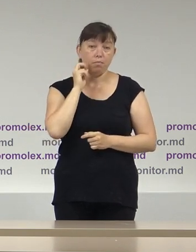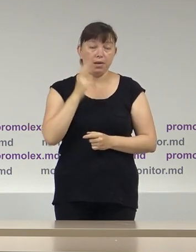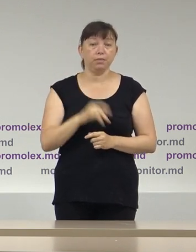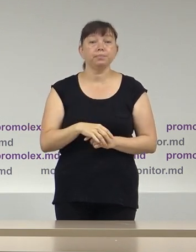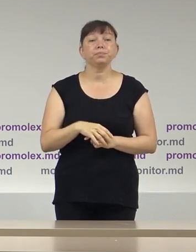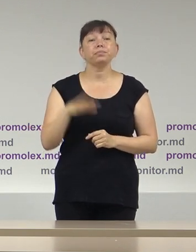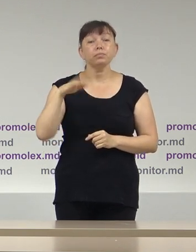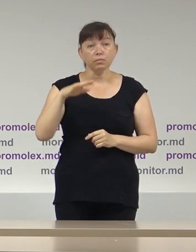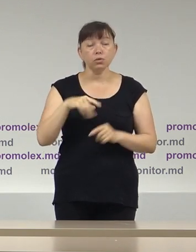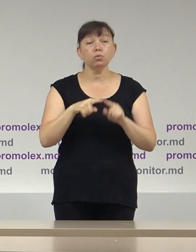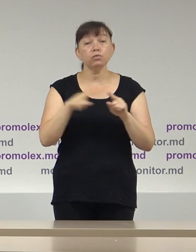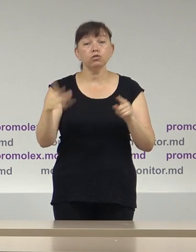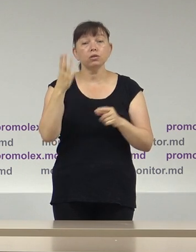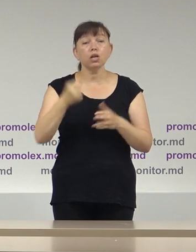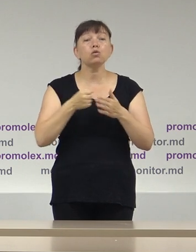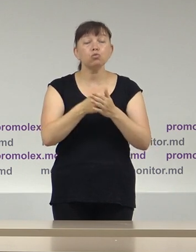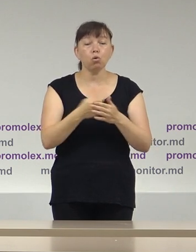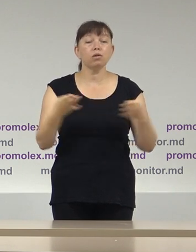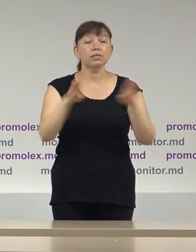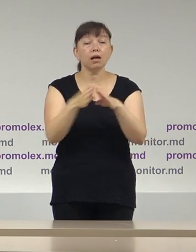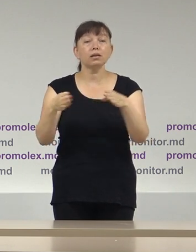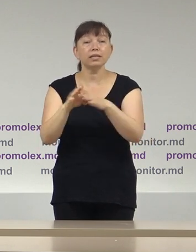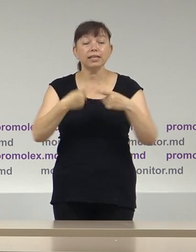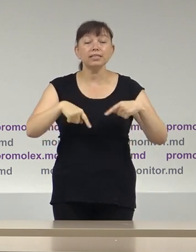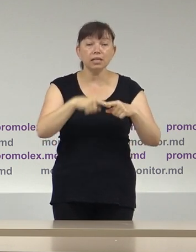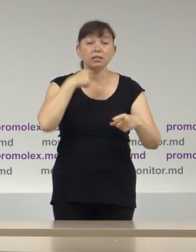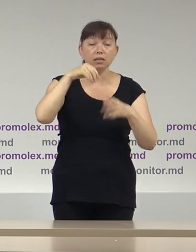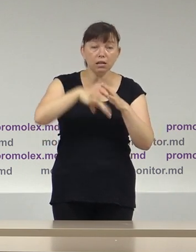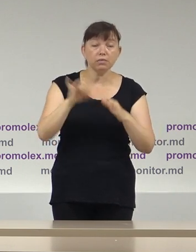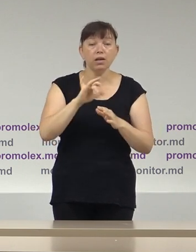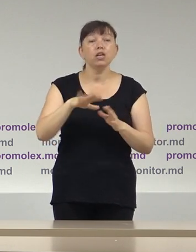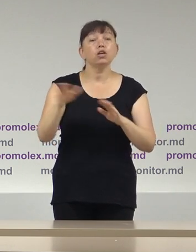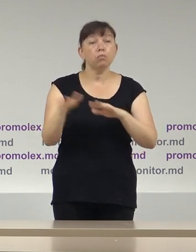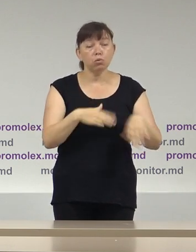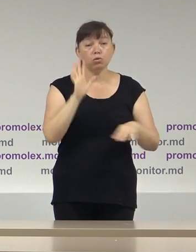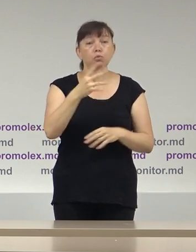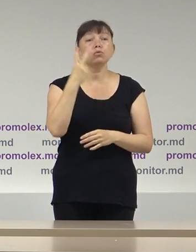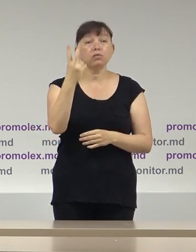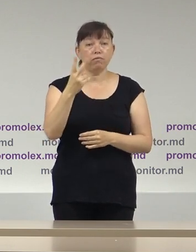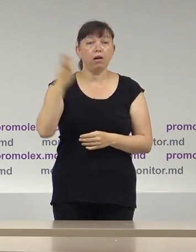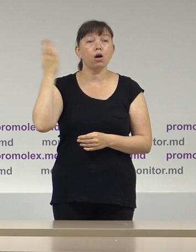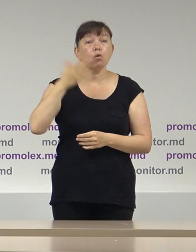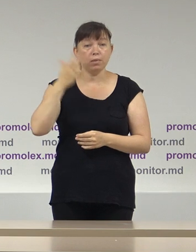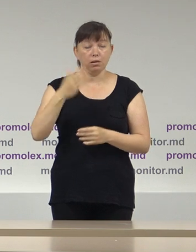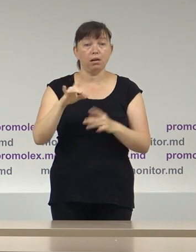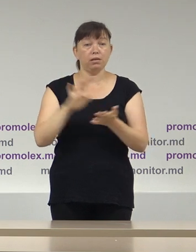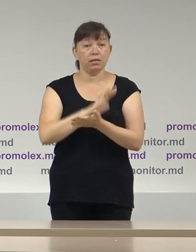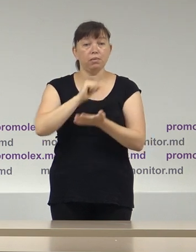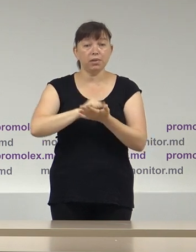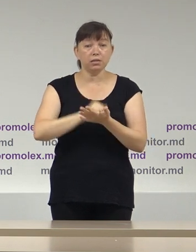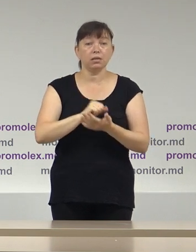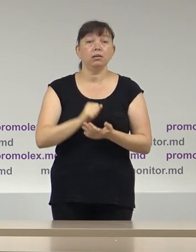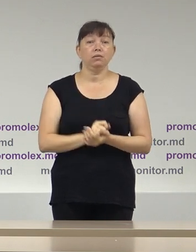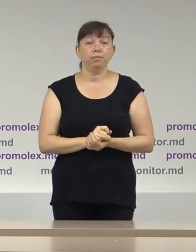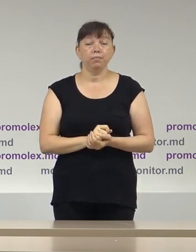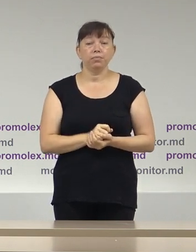Ulterior, în parcursul zilei, până la încheiderea secțiilor de votare și după, vom avea două comunicate de presă, deci nu vor fi organizate și conferințe de